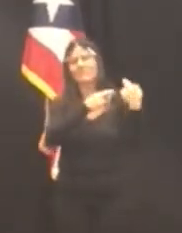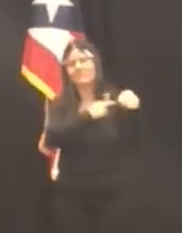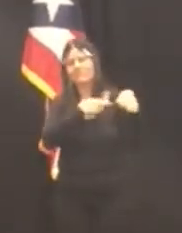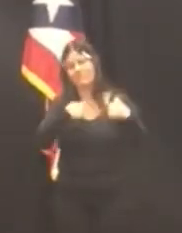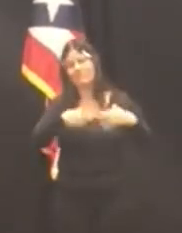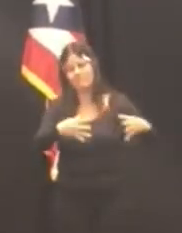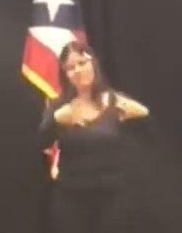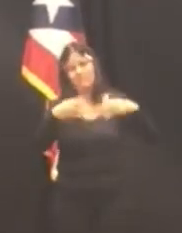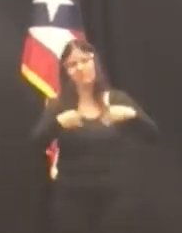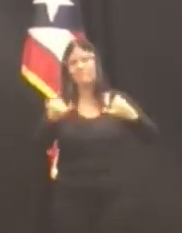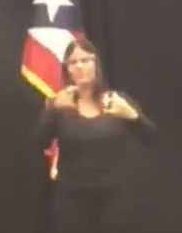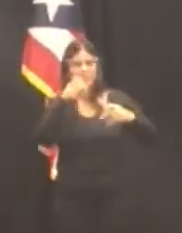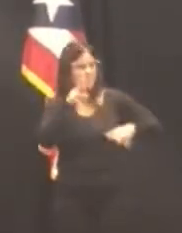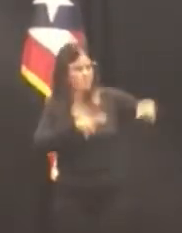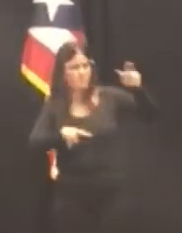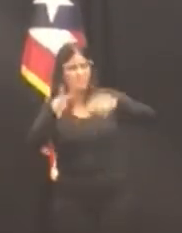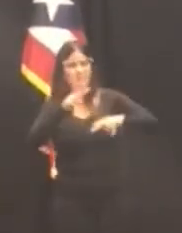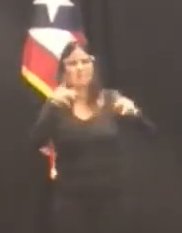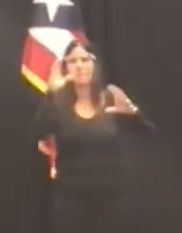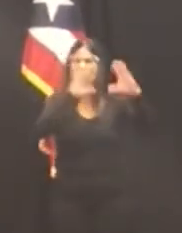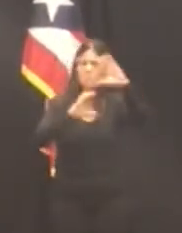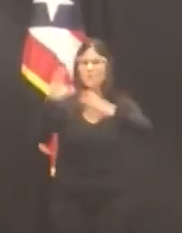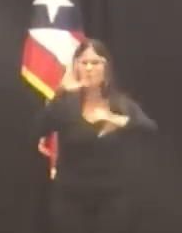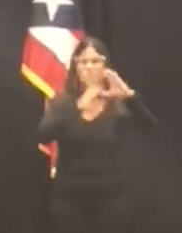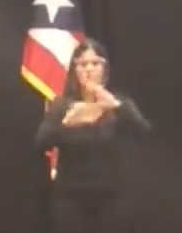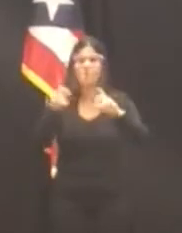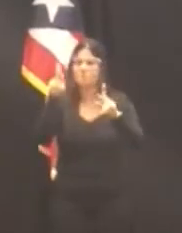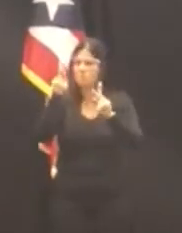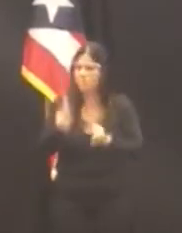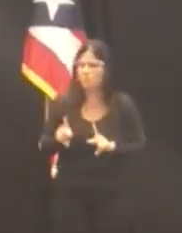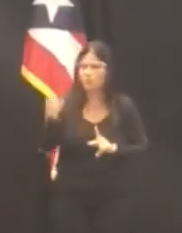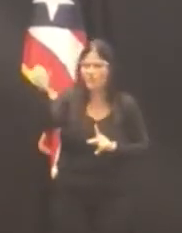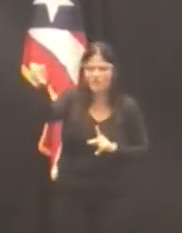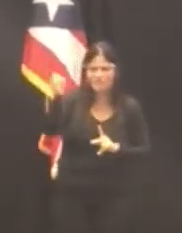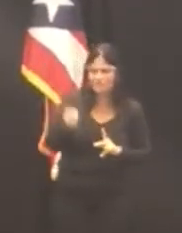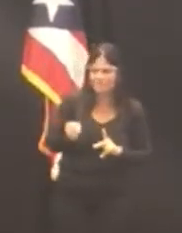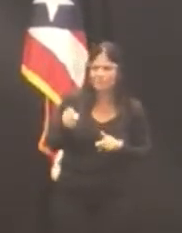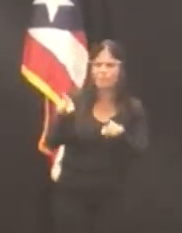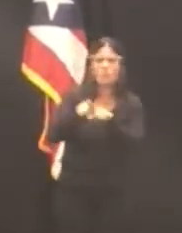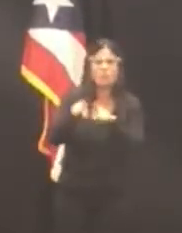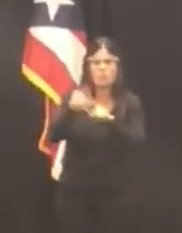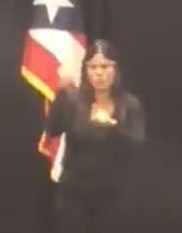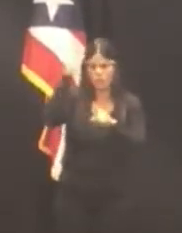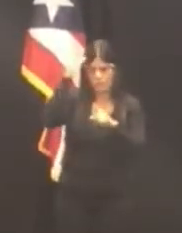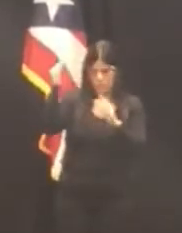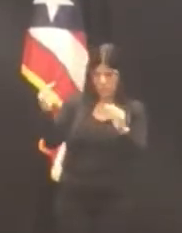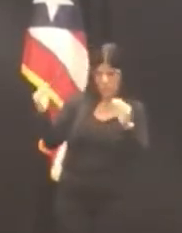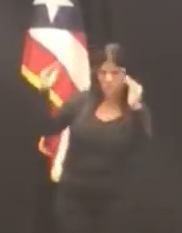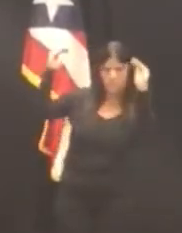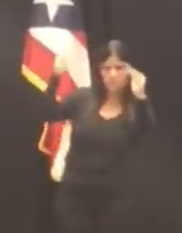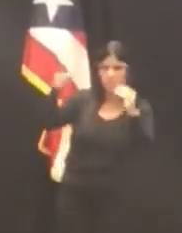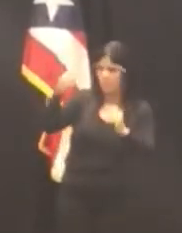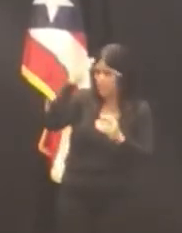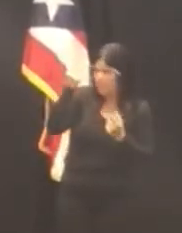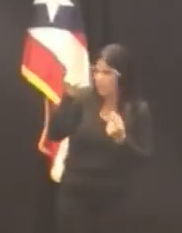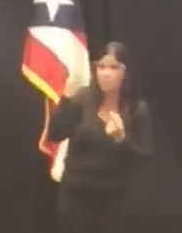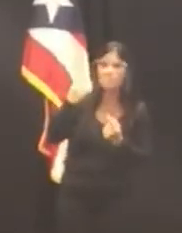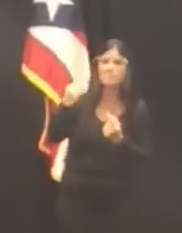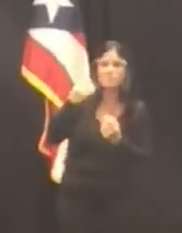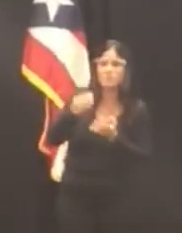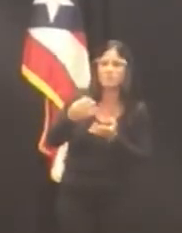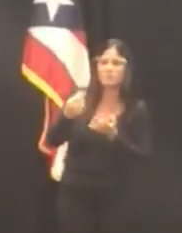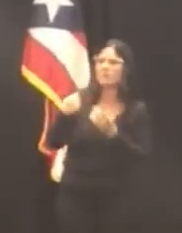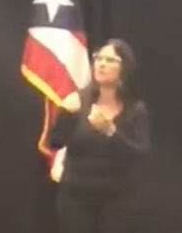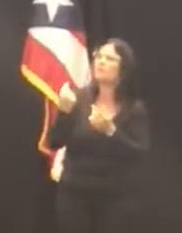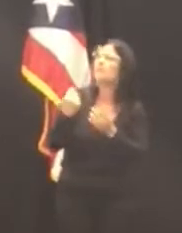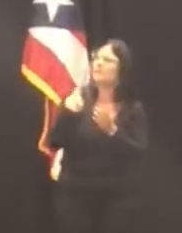candidato o candidata que enaltezca, enriquezca y aporte al desarrollo jurídico de Puerto